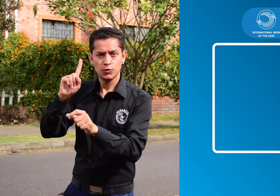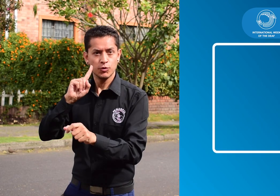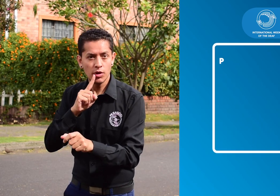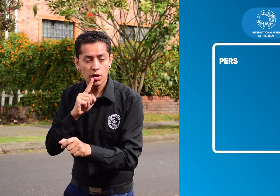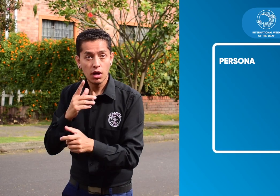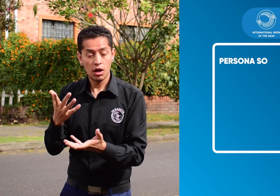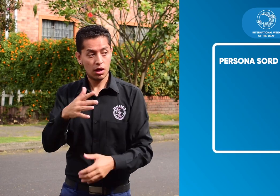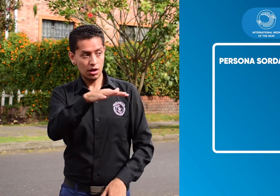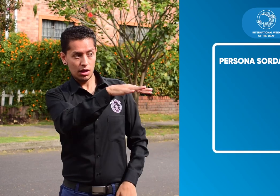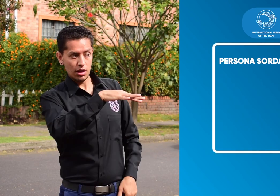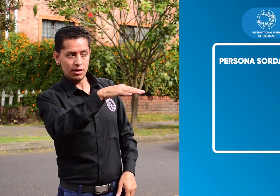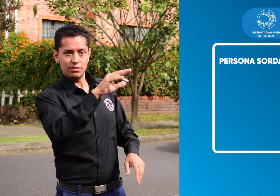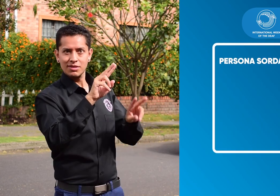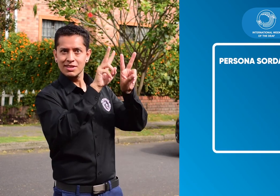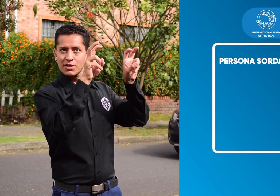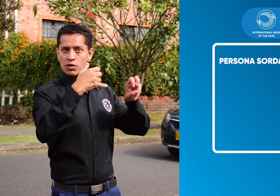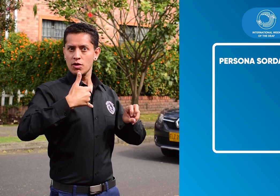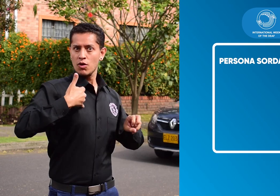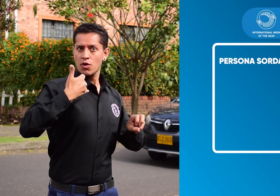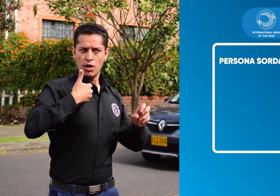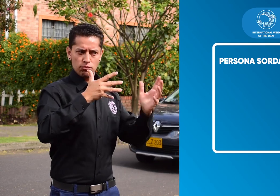incluidas, en los espacios de jóvenes,